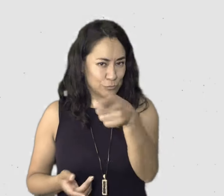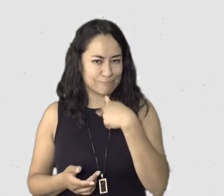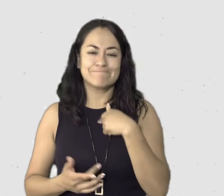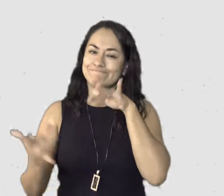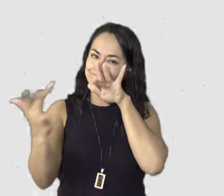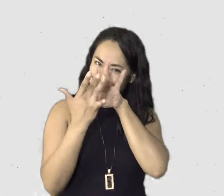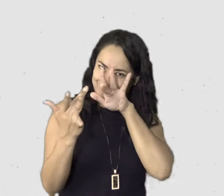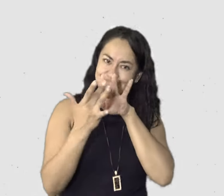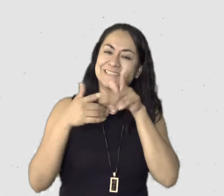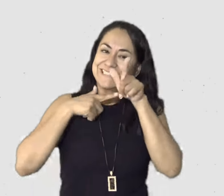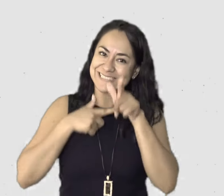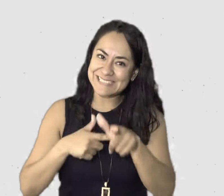Gracias.